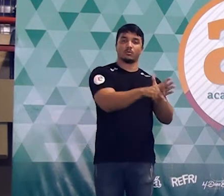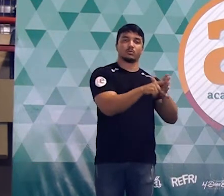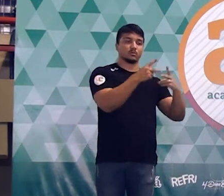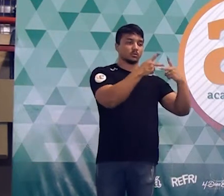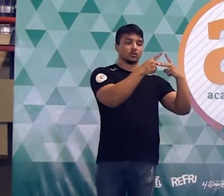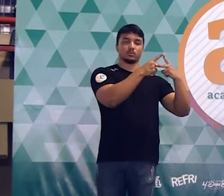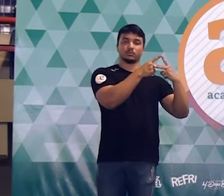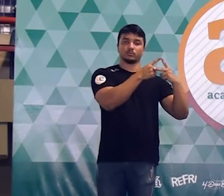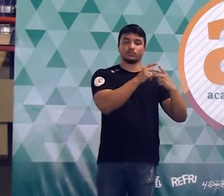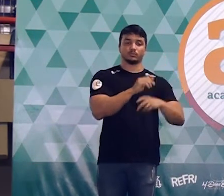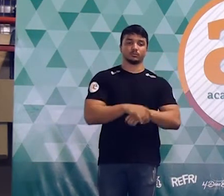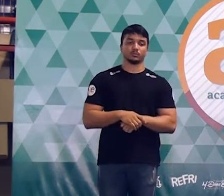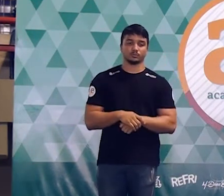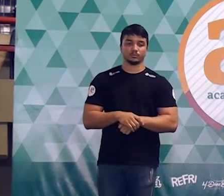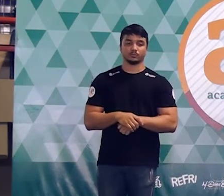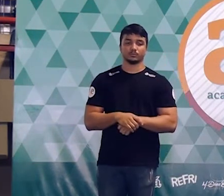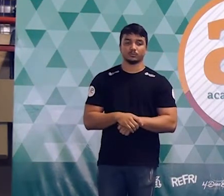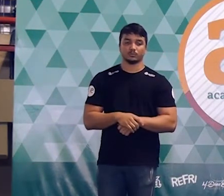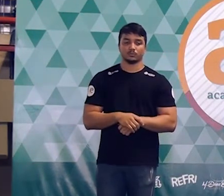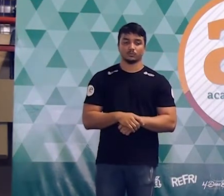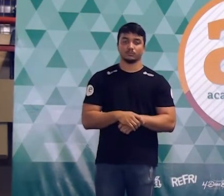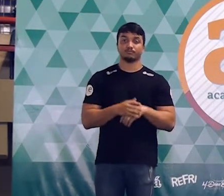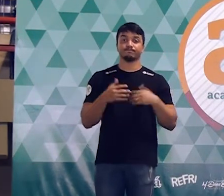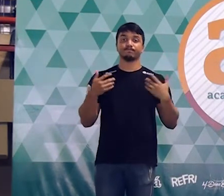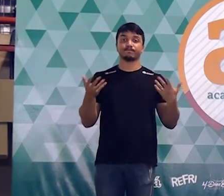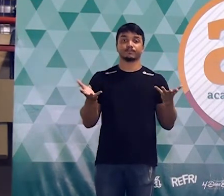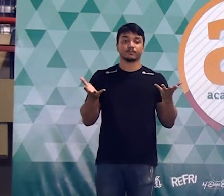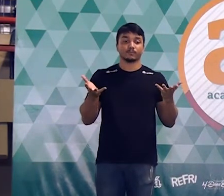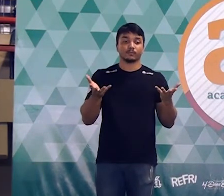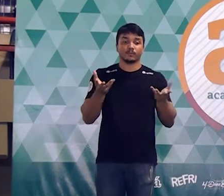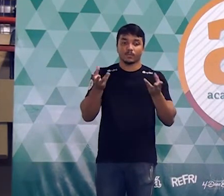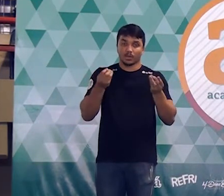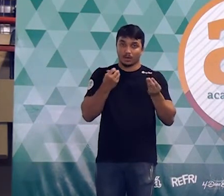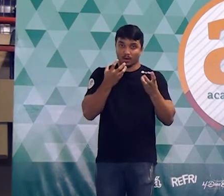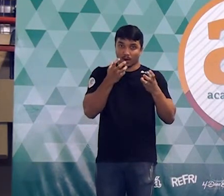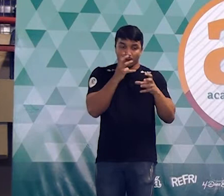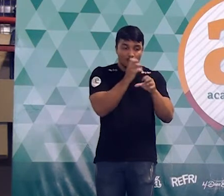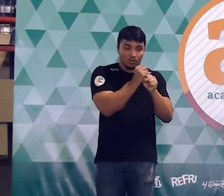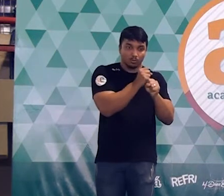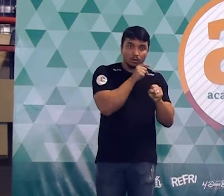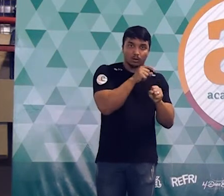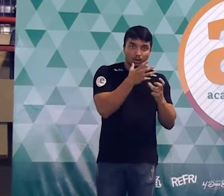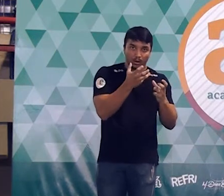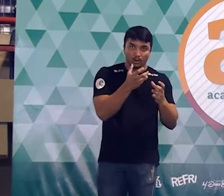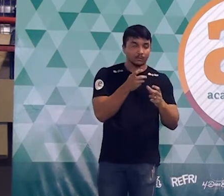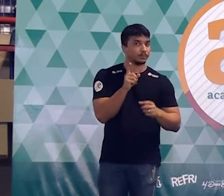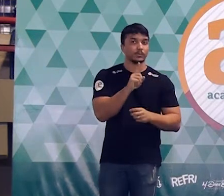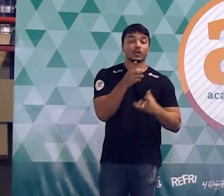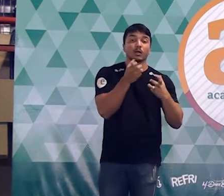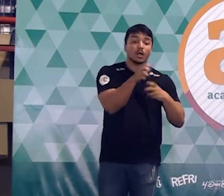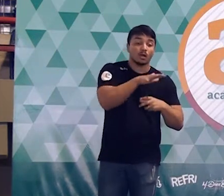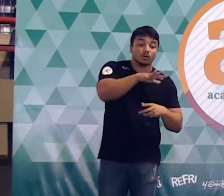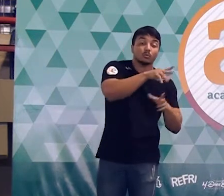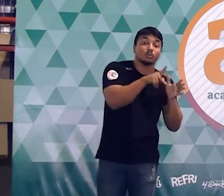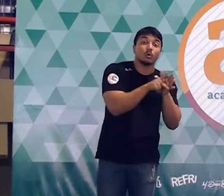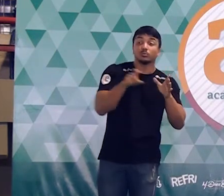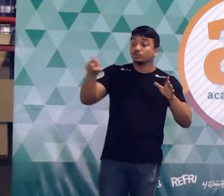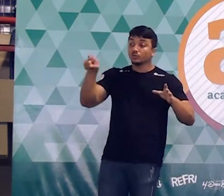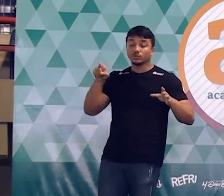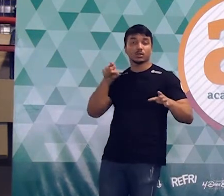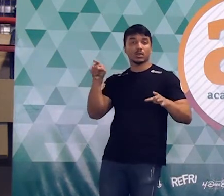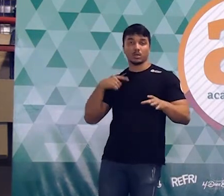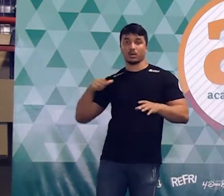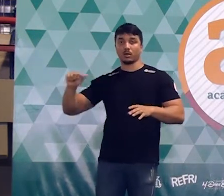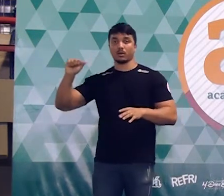dessa figura B. Muito bem. E agora? É isso que eu queria calcular? Não. O que eu quero calcular é o valor do X que